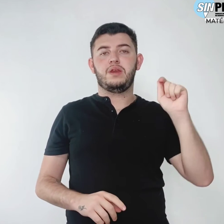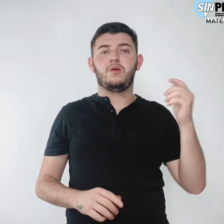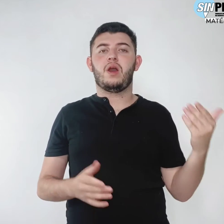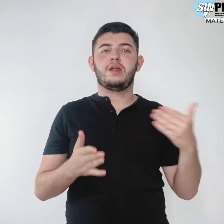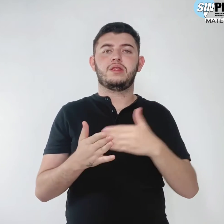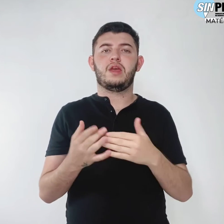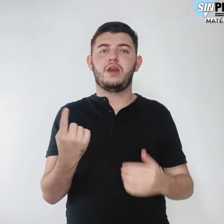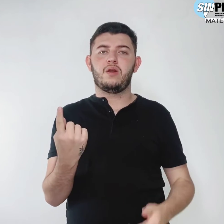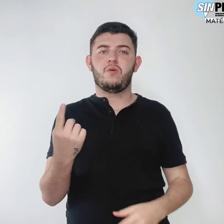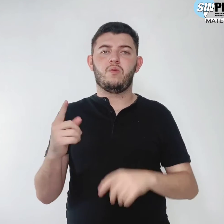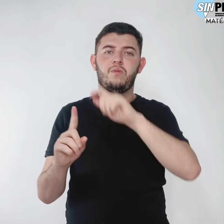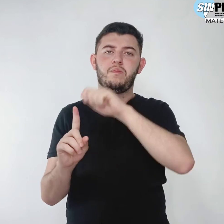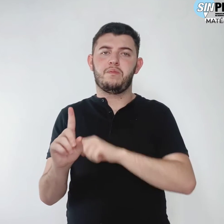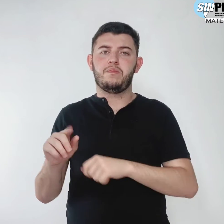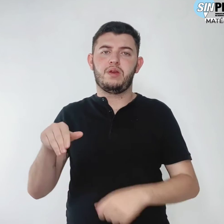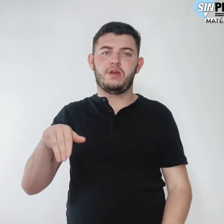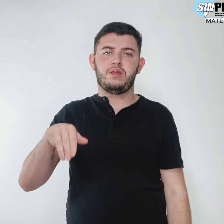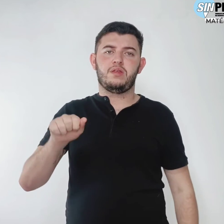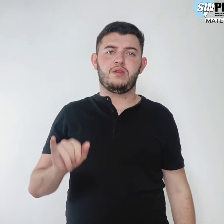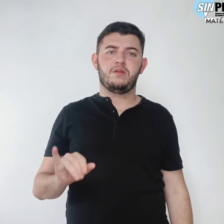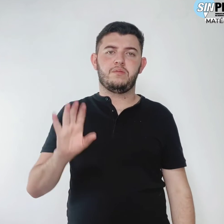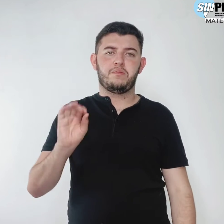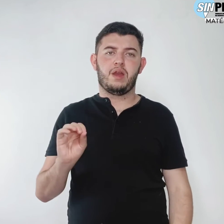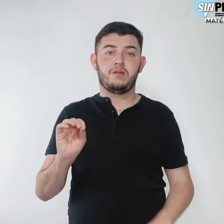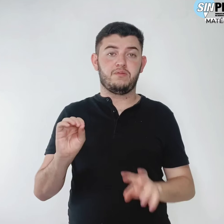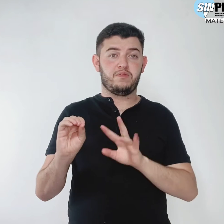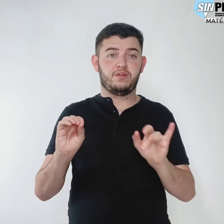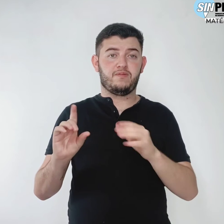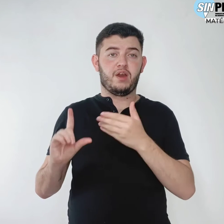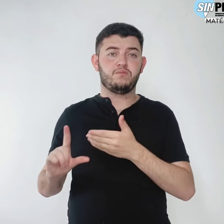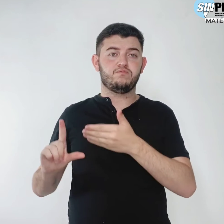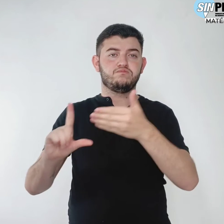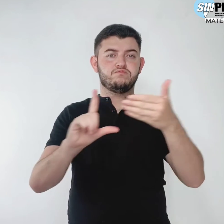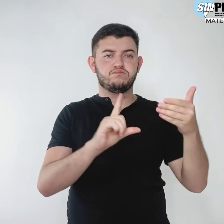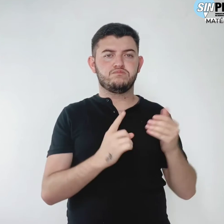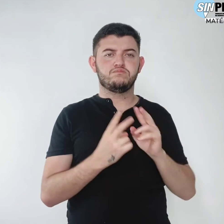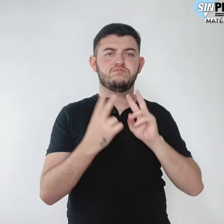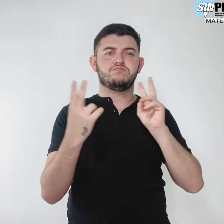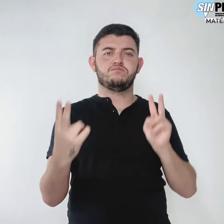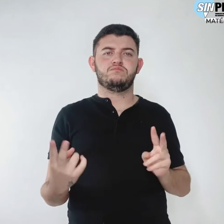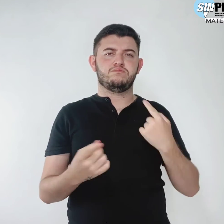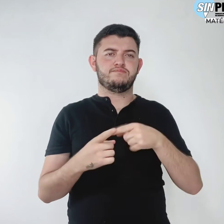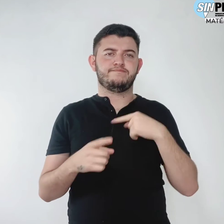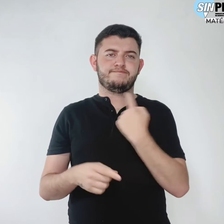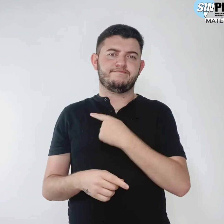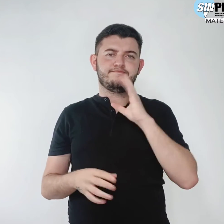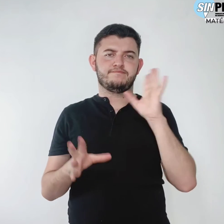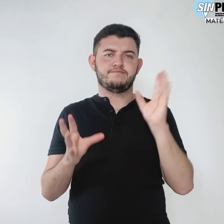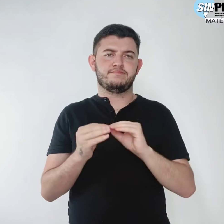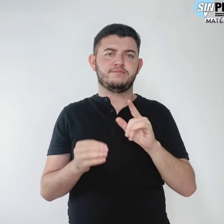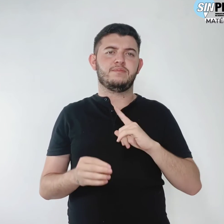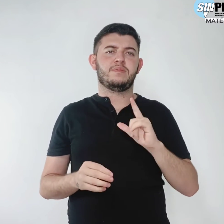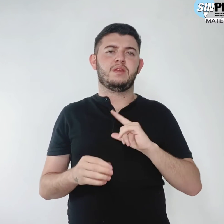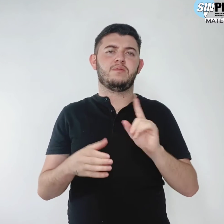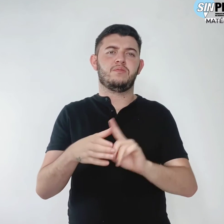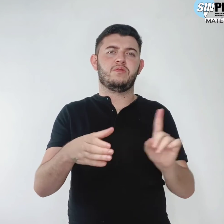maio, que serão realizadas de modo virtual devido às condições de